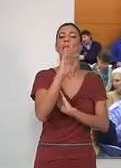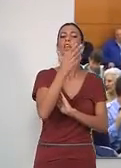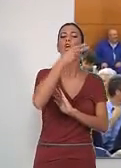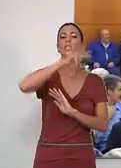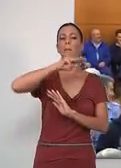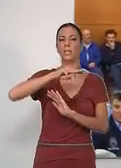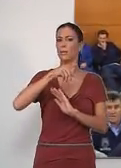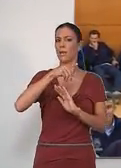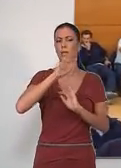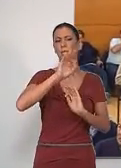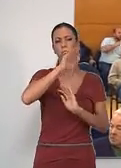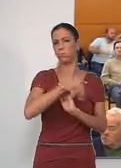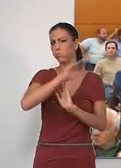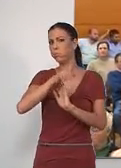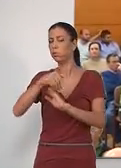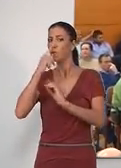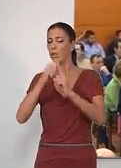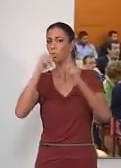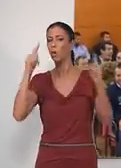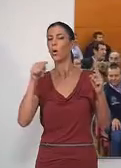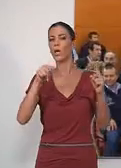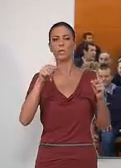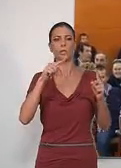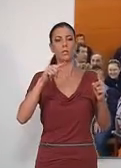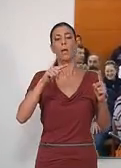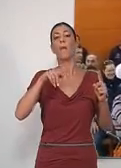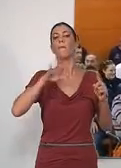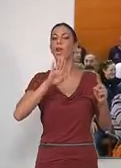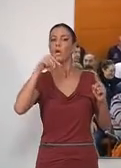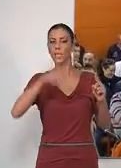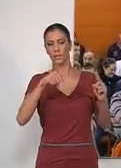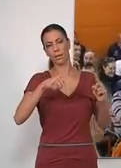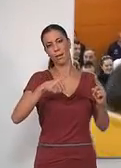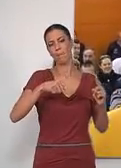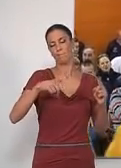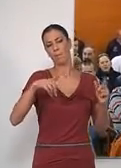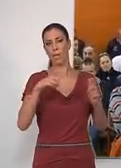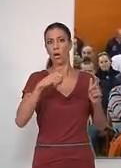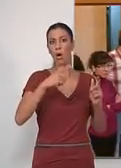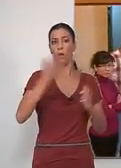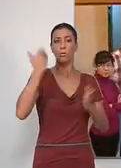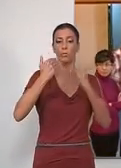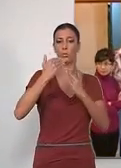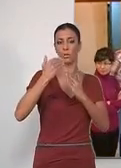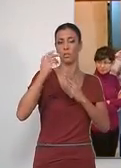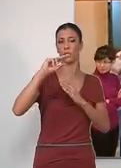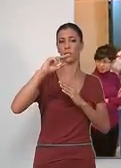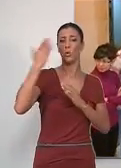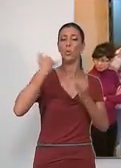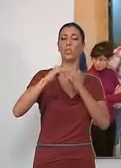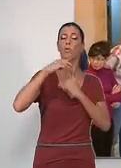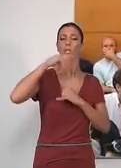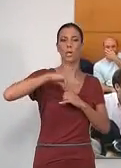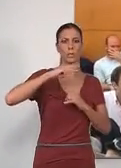5 trimestres consecutivos de caídas interanuales, es más moderado que los cuantificados en los dos últimos